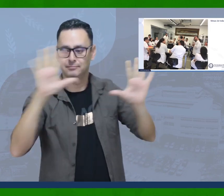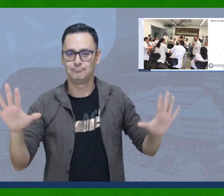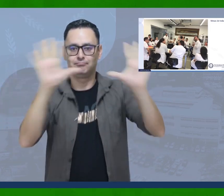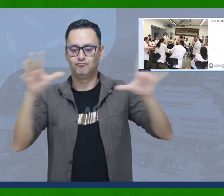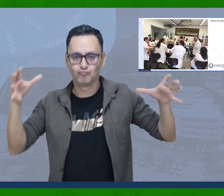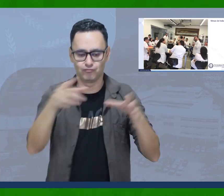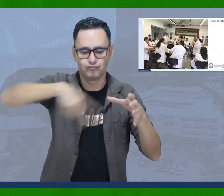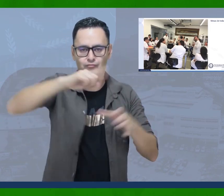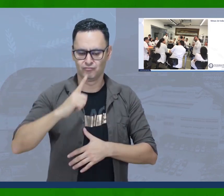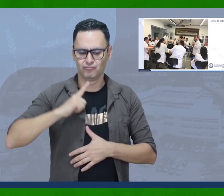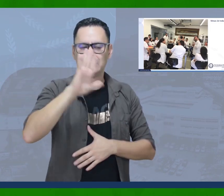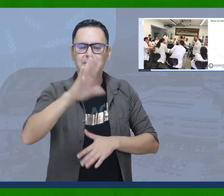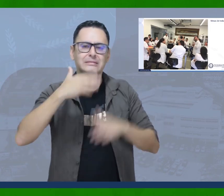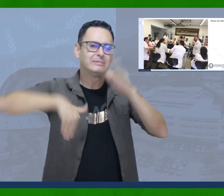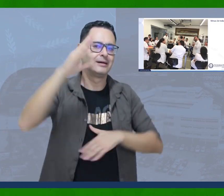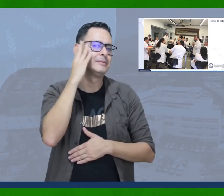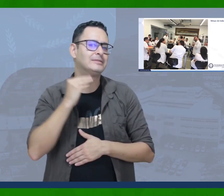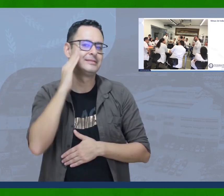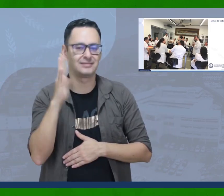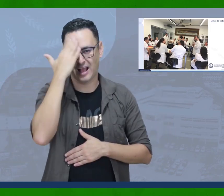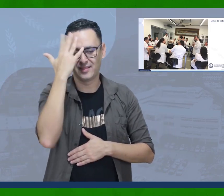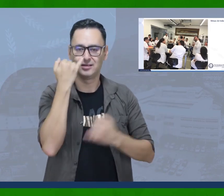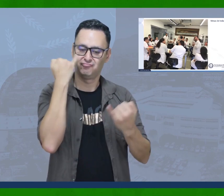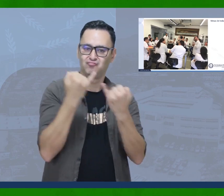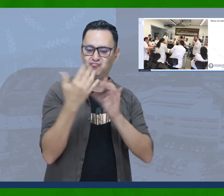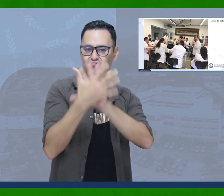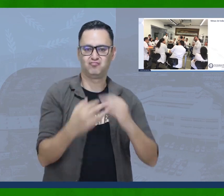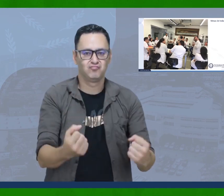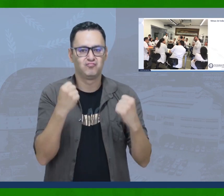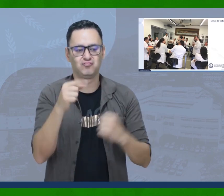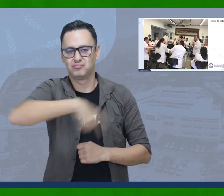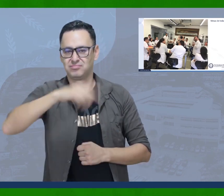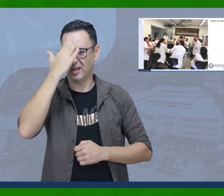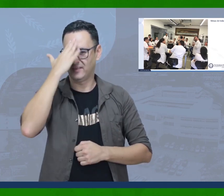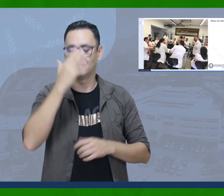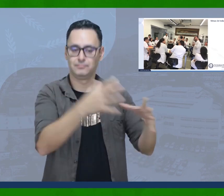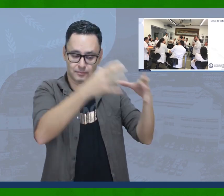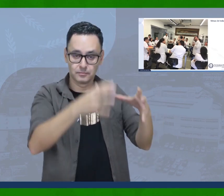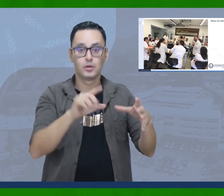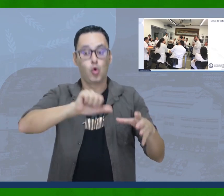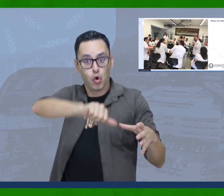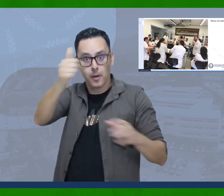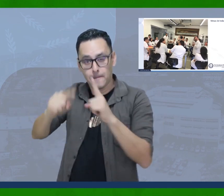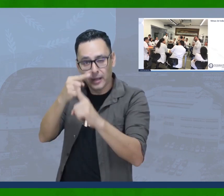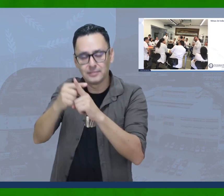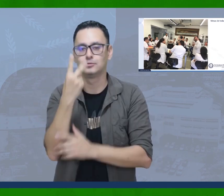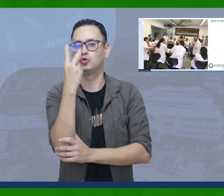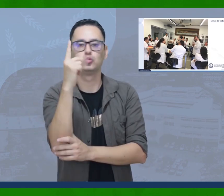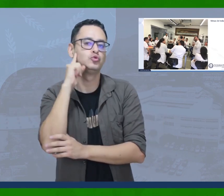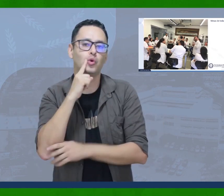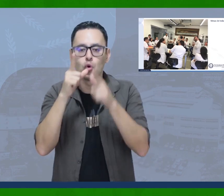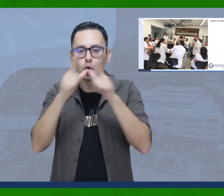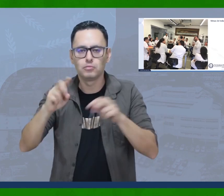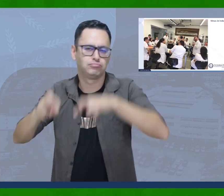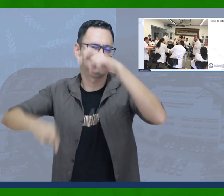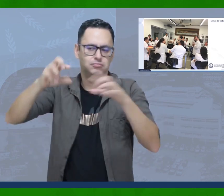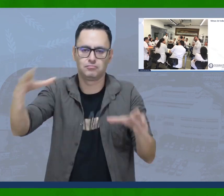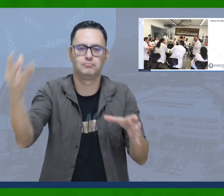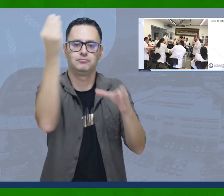esto, se invitaron a cinco líderes sordos de Medellín y otros cinco de las regiones, quienes fueran personas empoderadas y